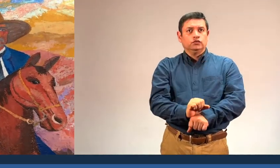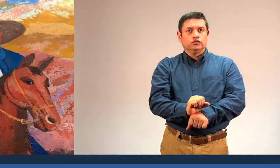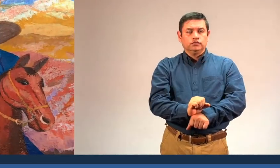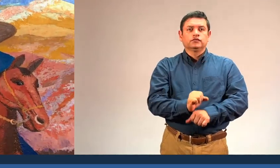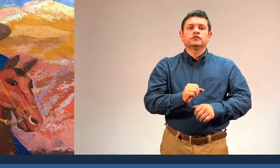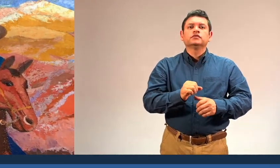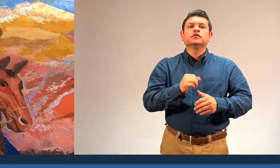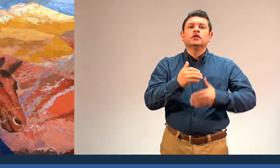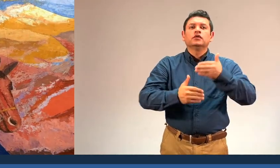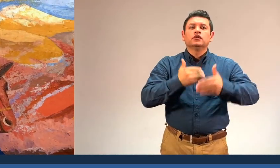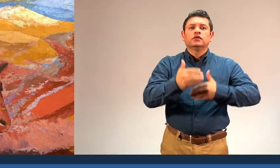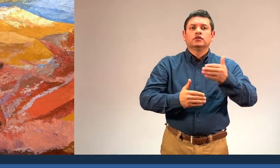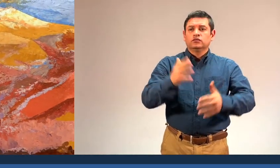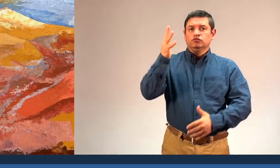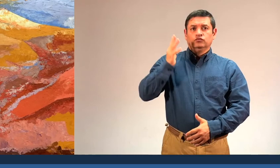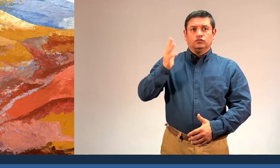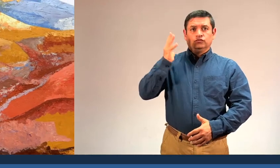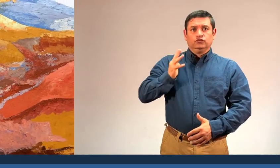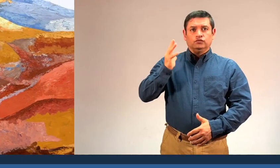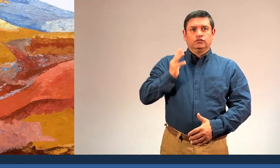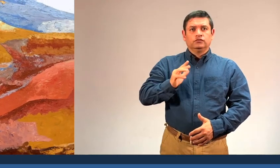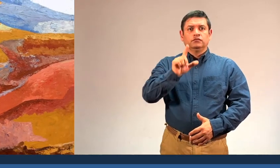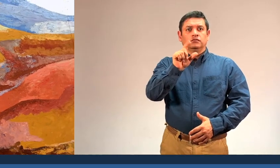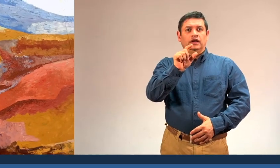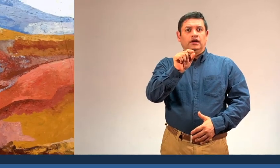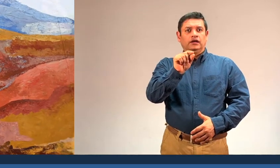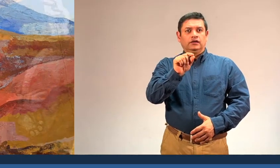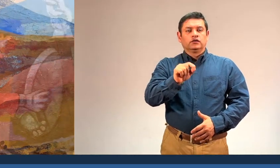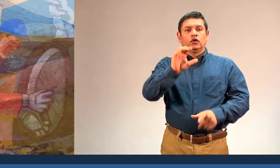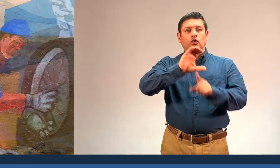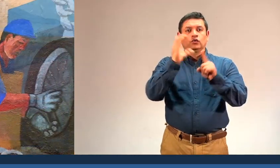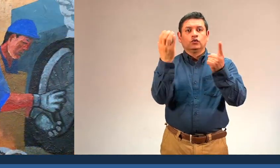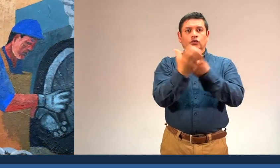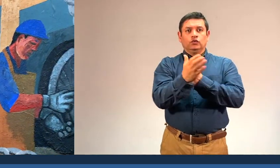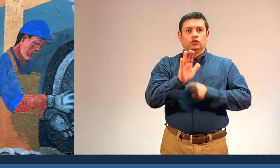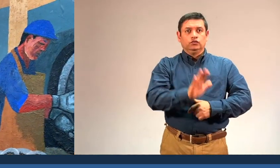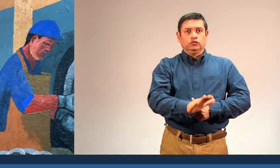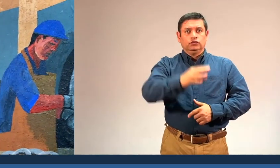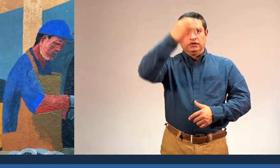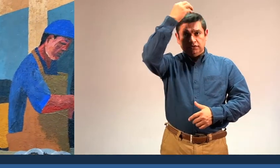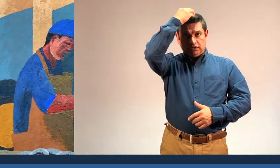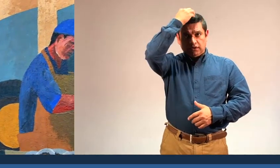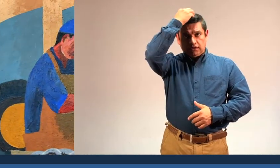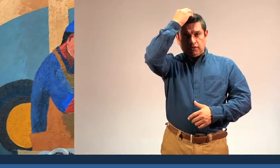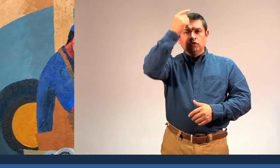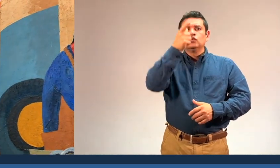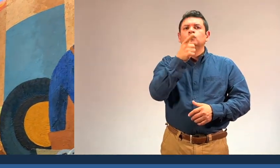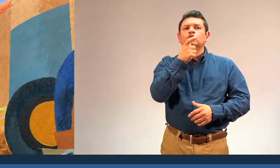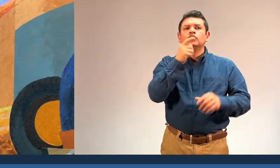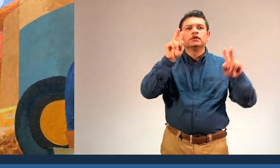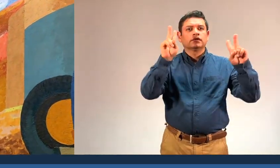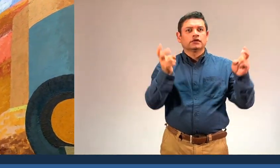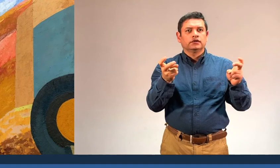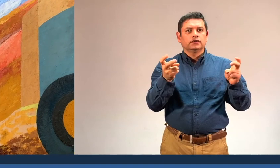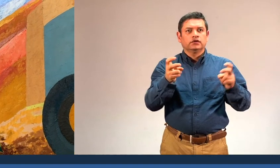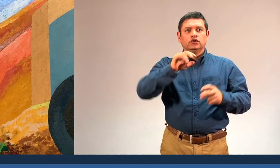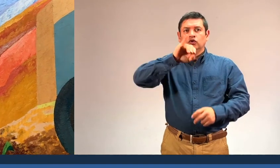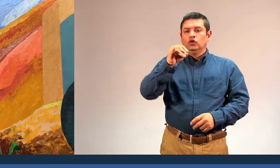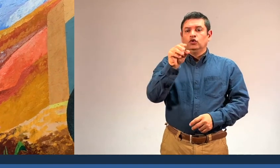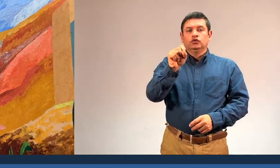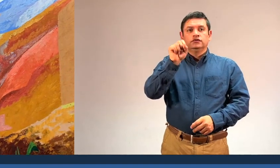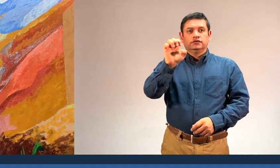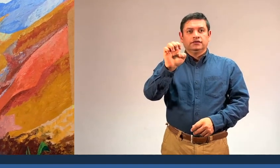life in Silao over the 20th century, and complement the museum's collection. The thematic script was prepared by Maestro José.